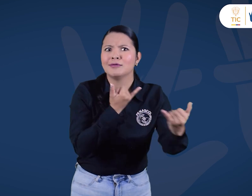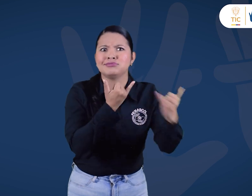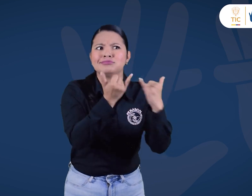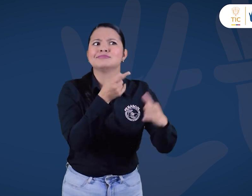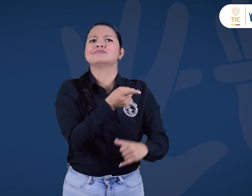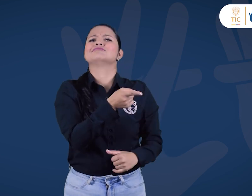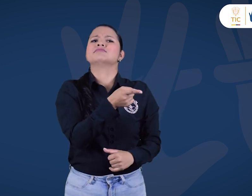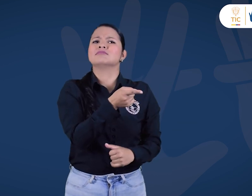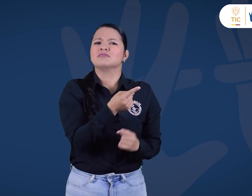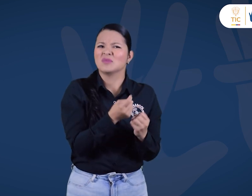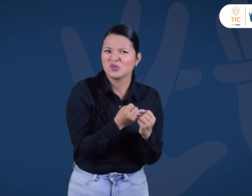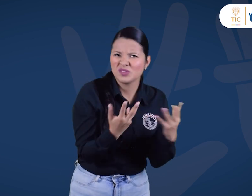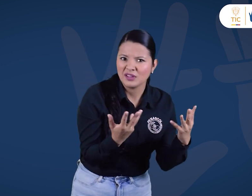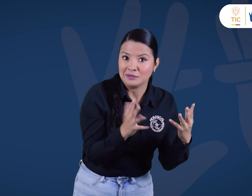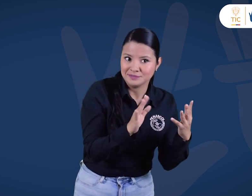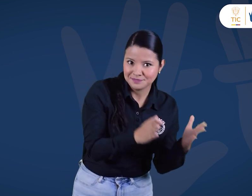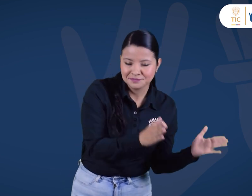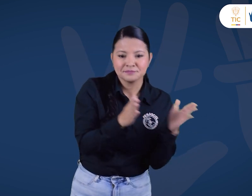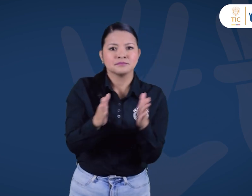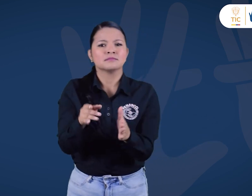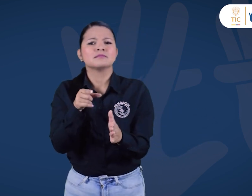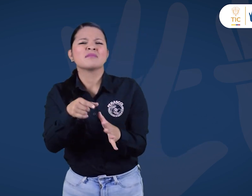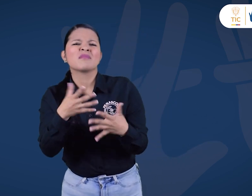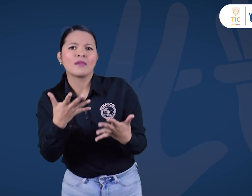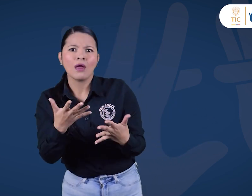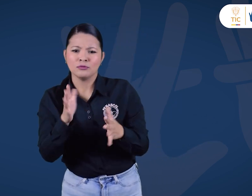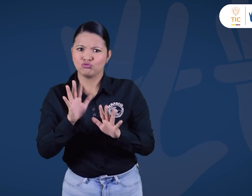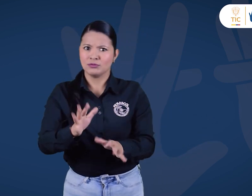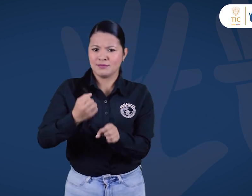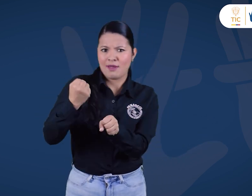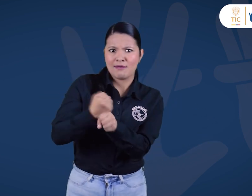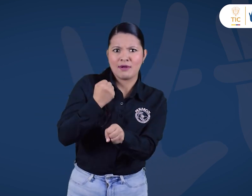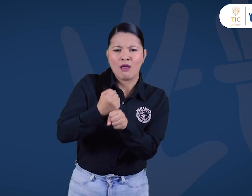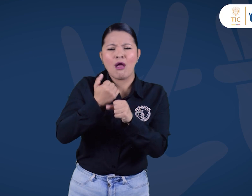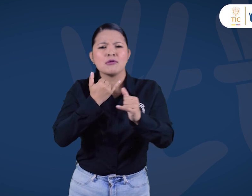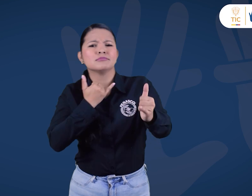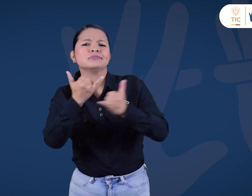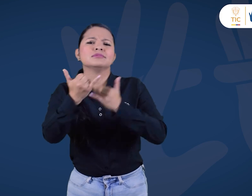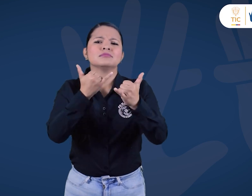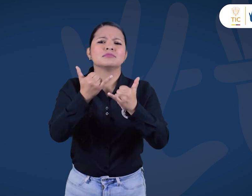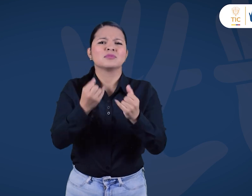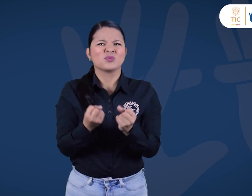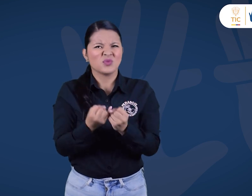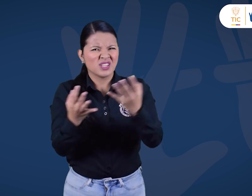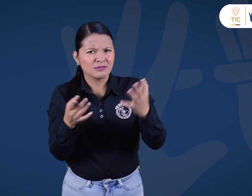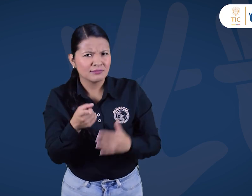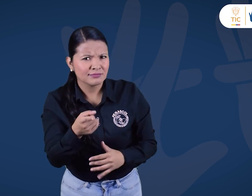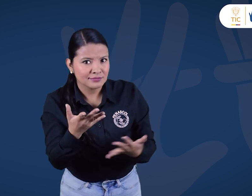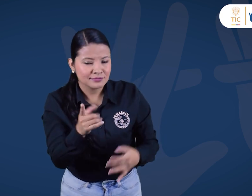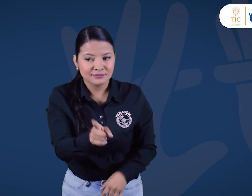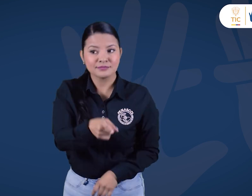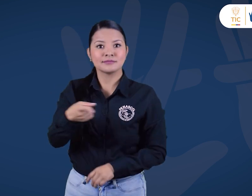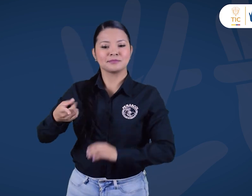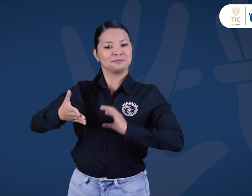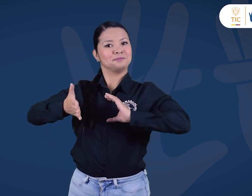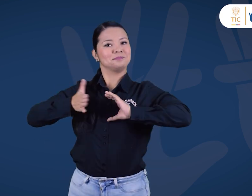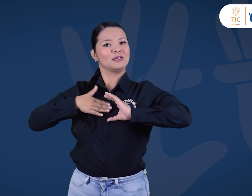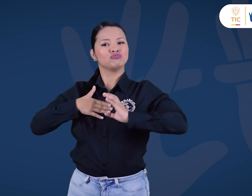contextos. El de mayor cantidad de ingresos es el familiar. También está el contexto laboral, el